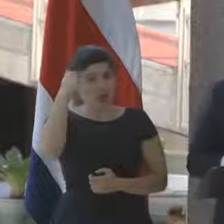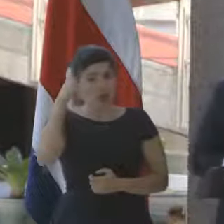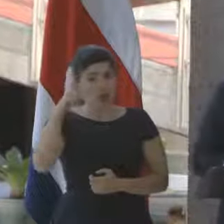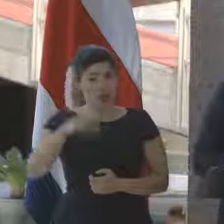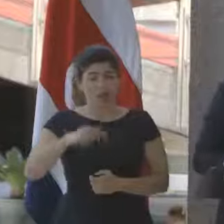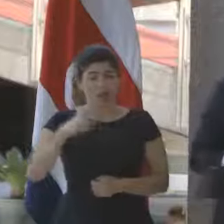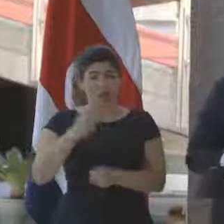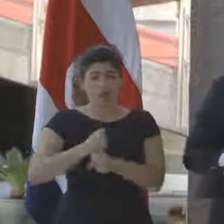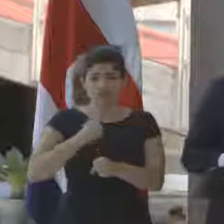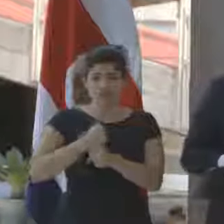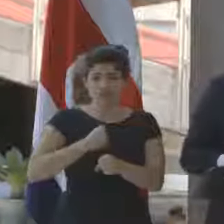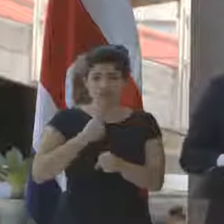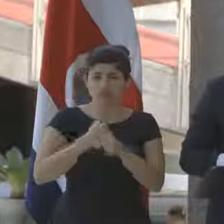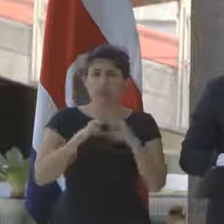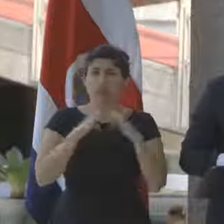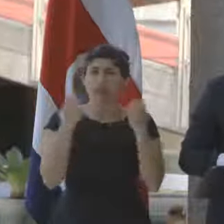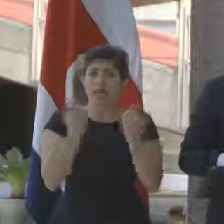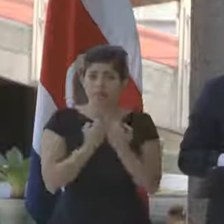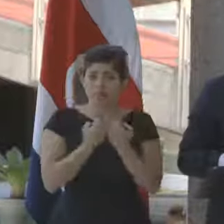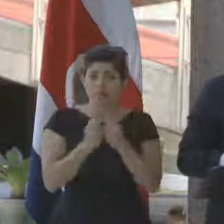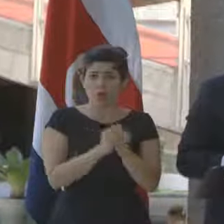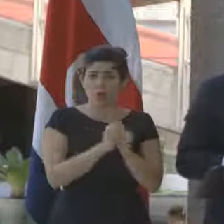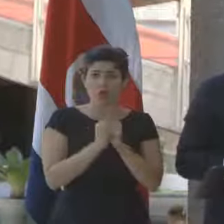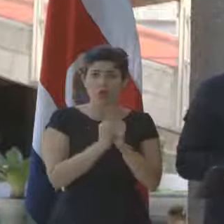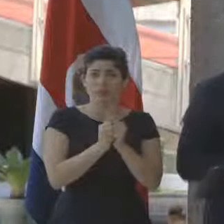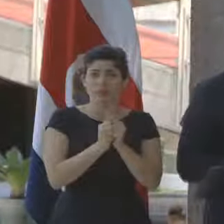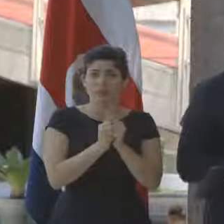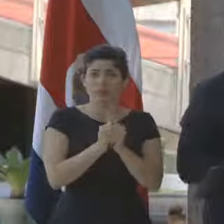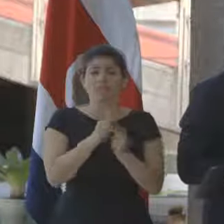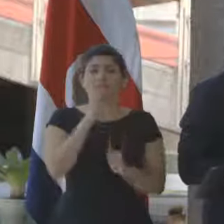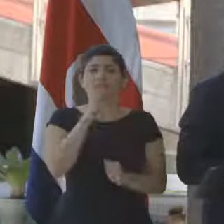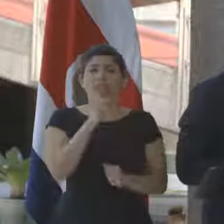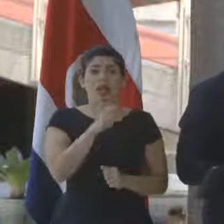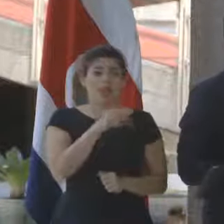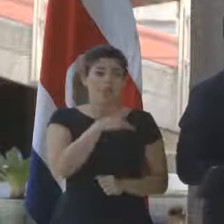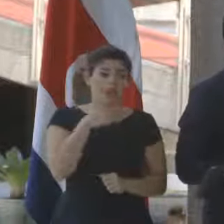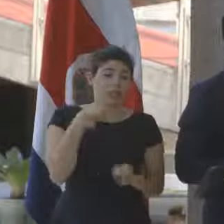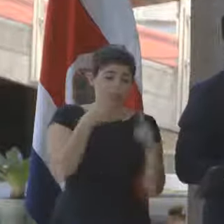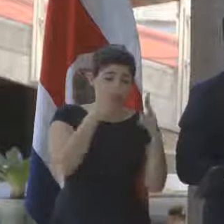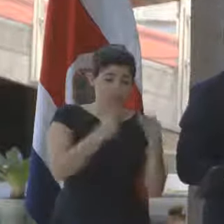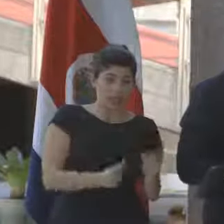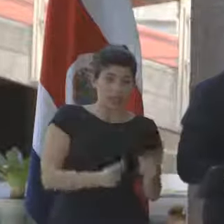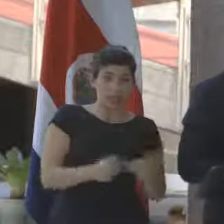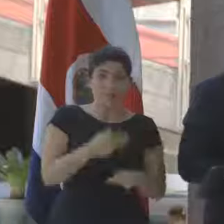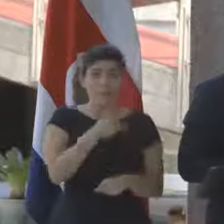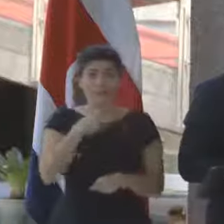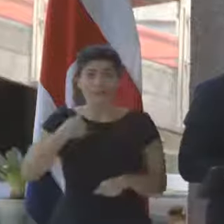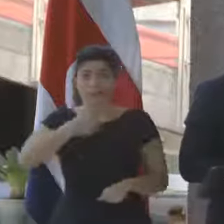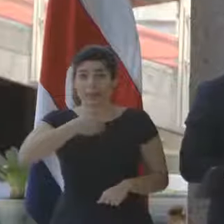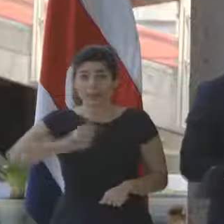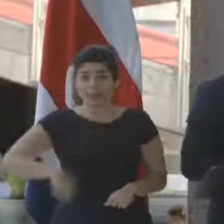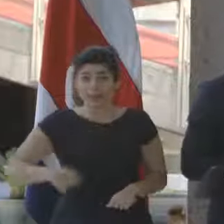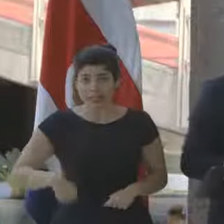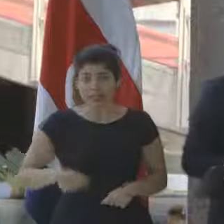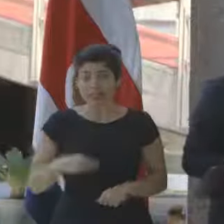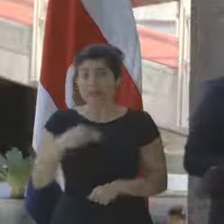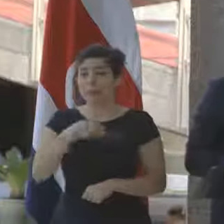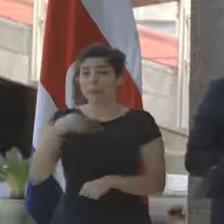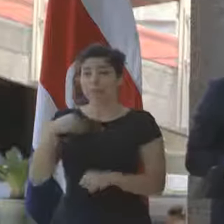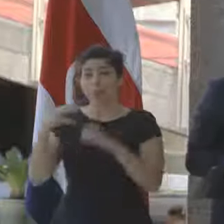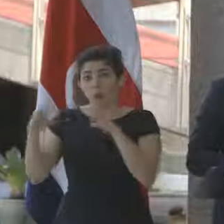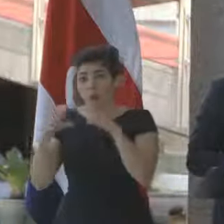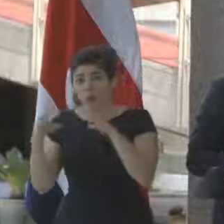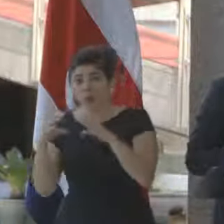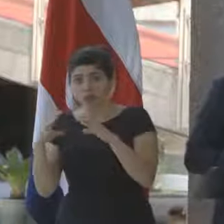sido una tarea de equipo en el que tanto el Ministerio de Hacienda, el Ministerio de la Presidencia, el Ministerio de